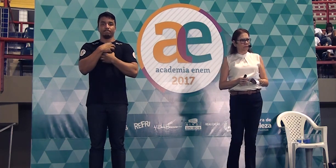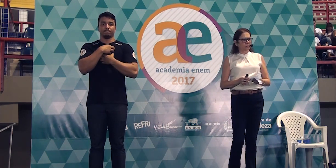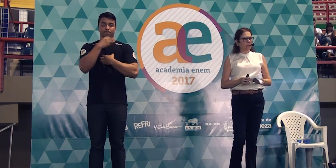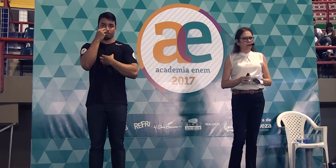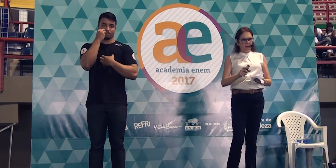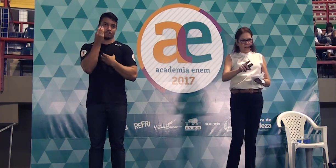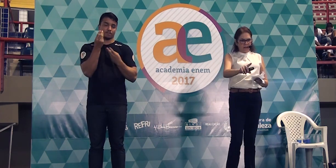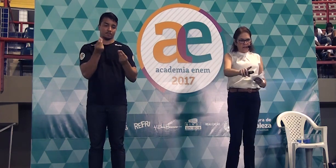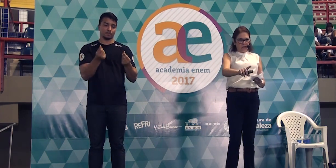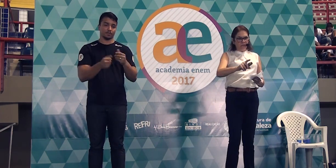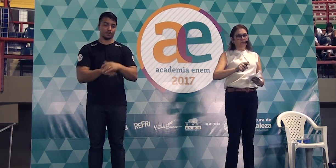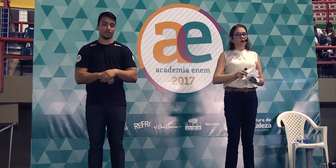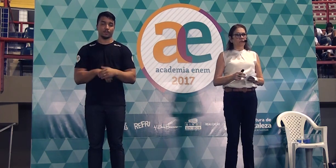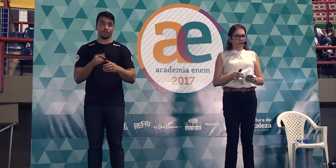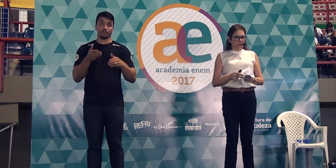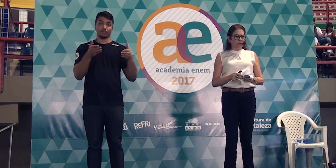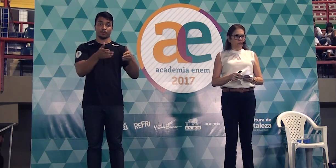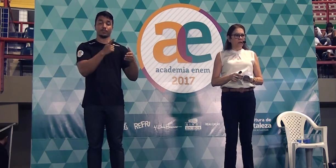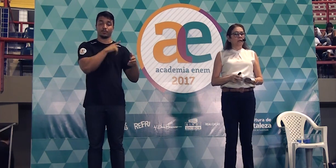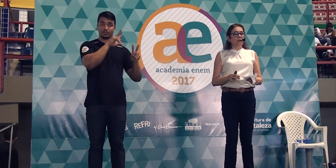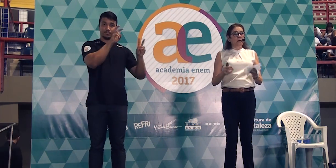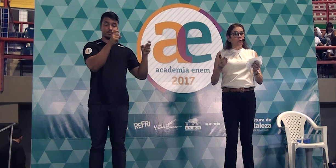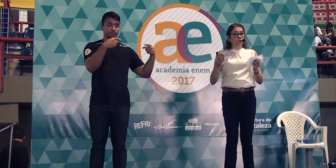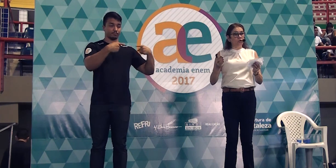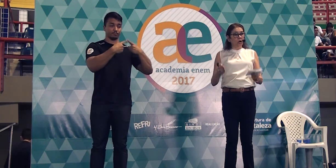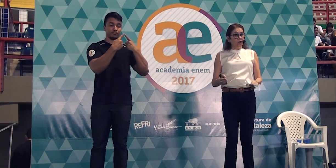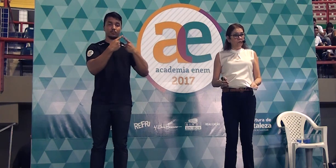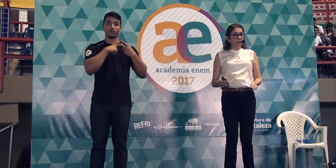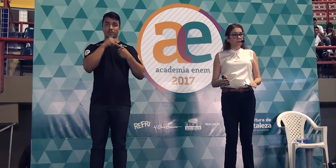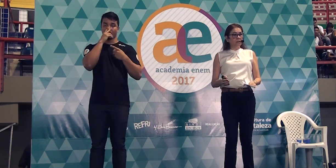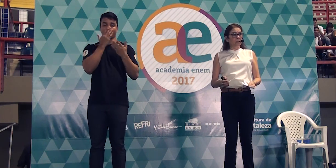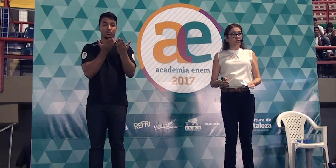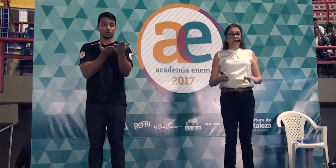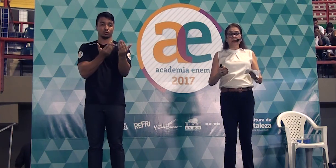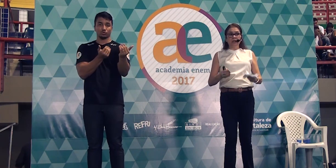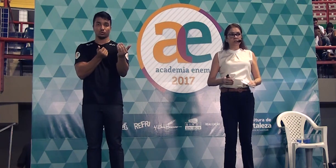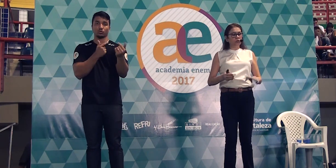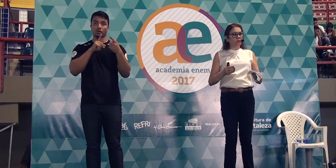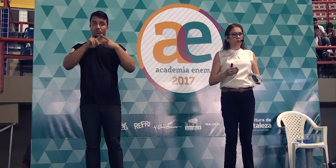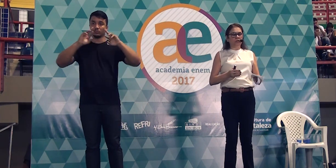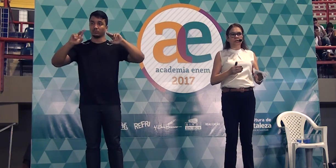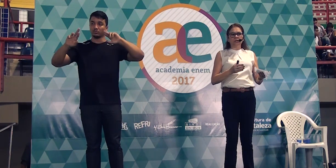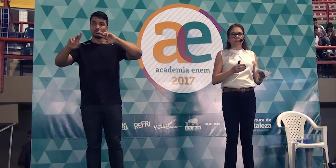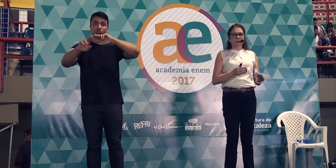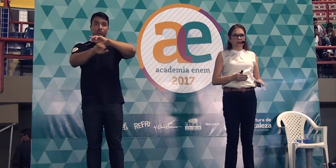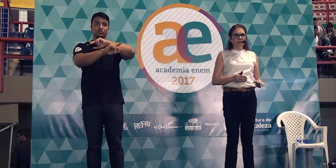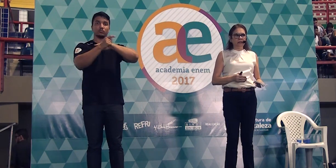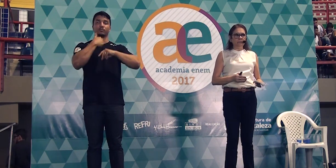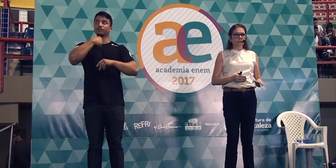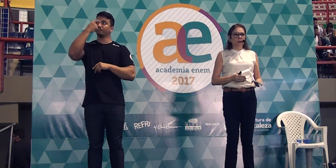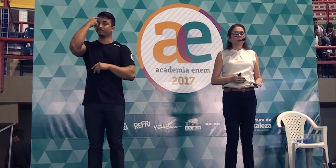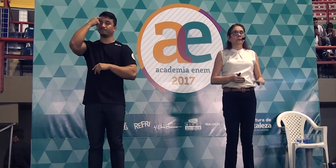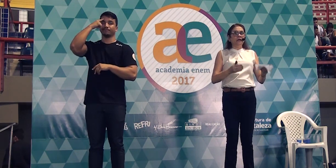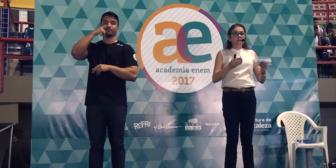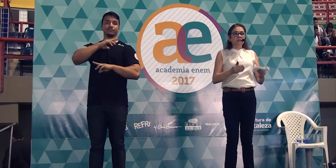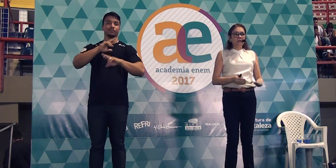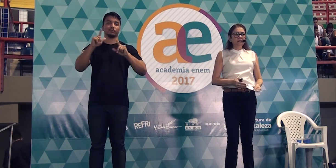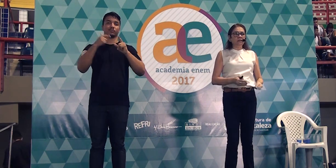sorte. Aqui envolve isso, que os jovens, diferente do que muita gente pensa,